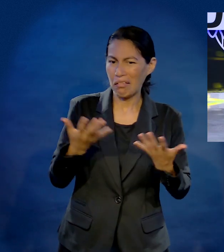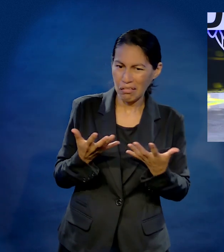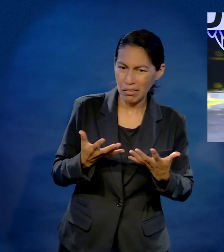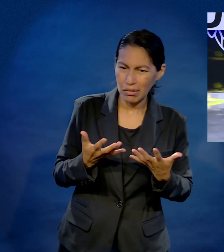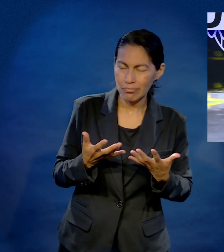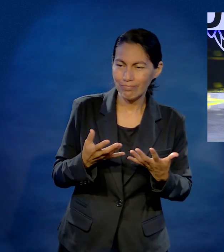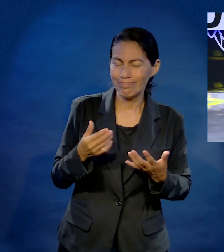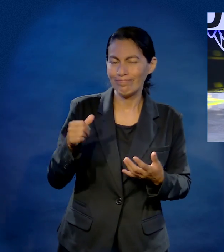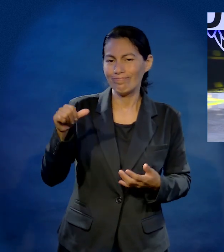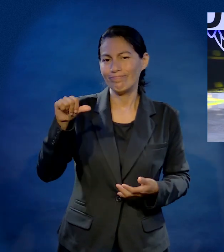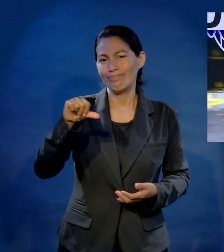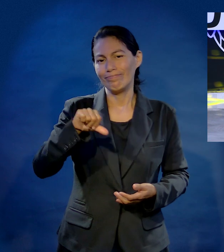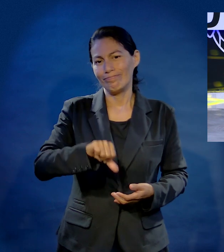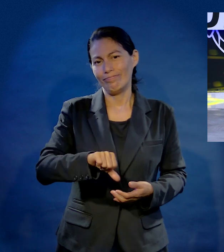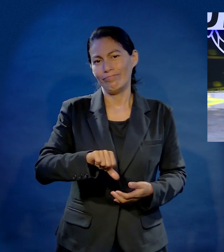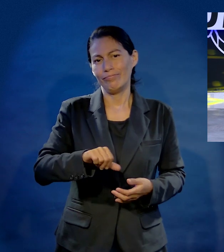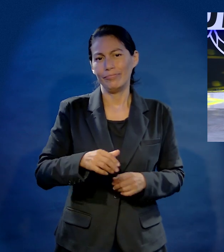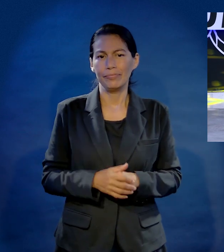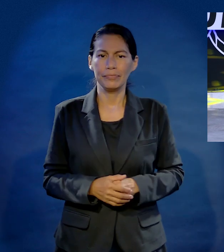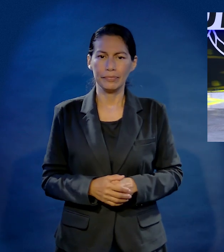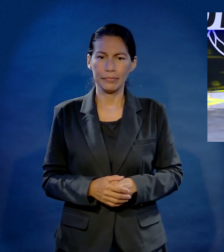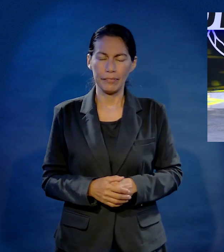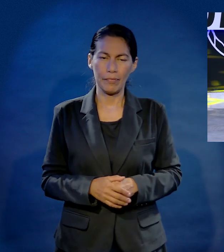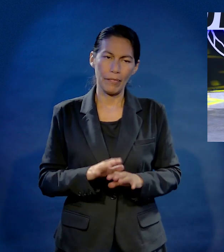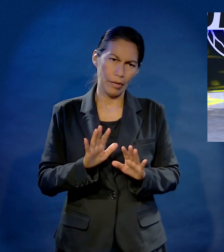Pregúntate, ¿el muchacho que me pretende tiene algún vicio?